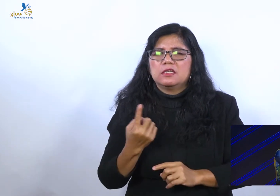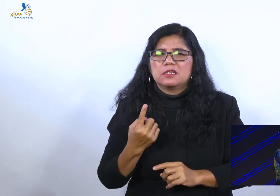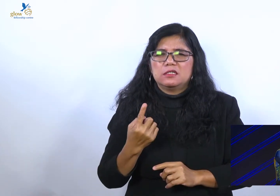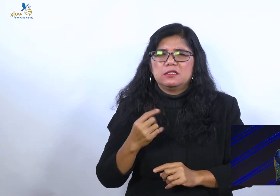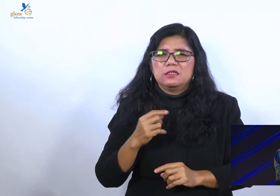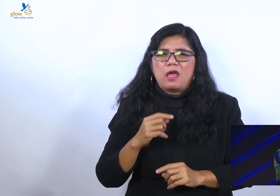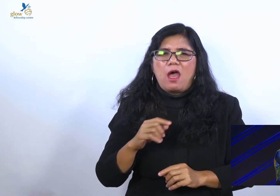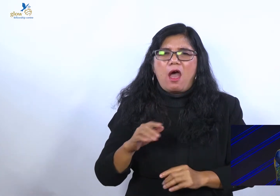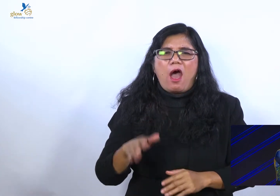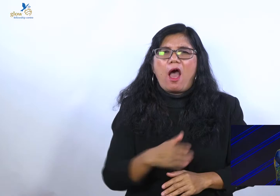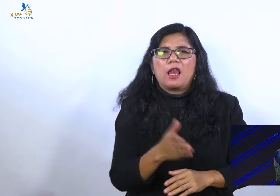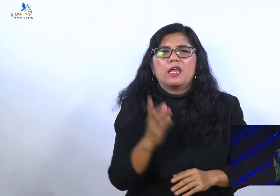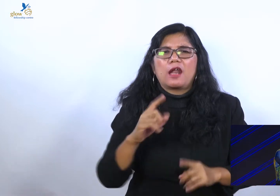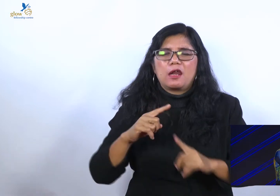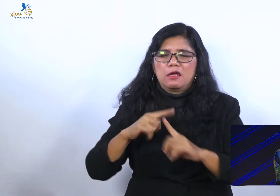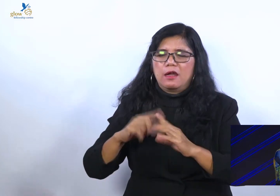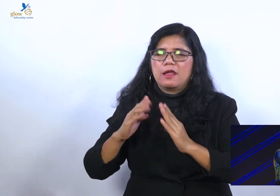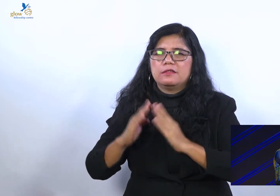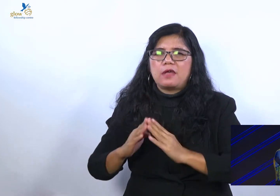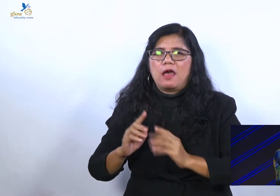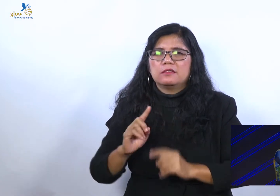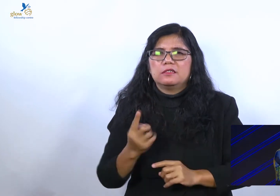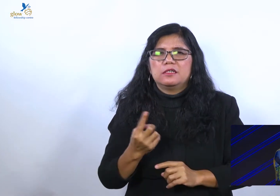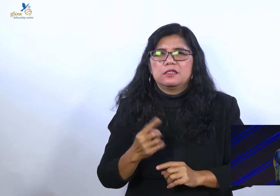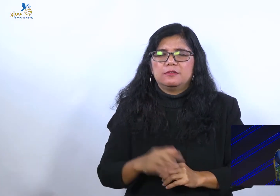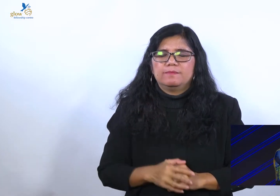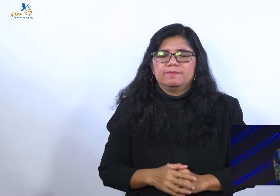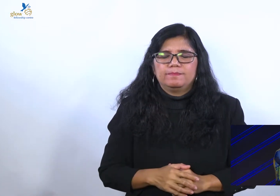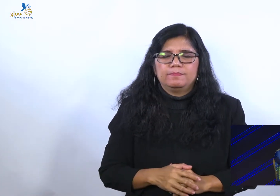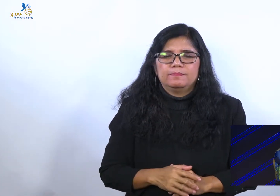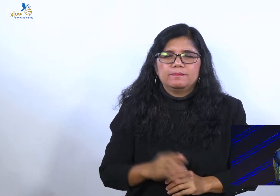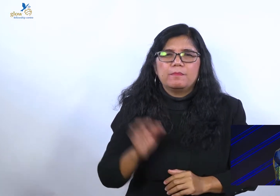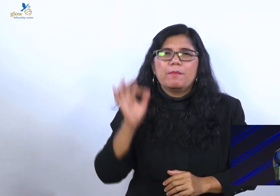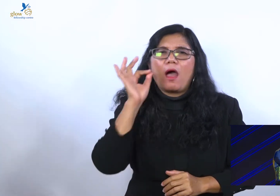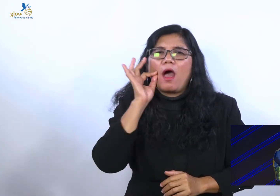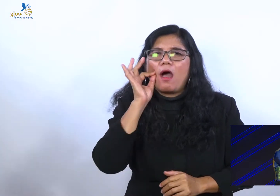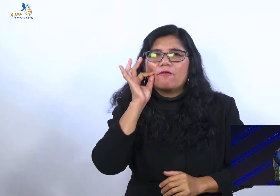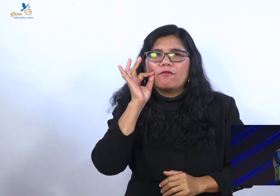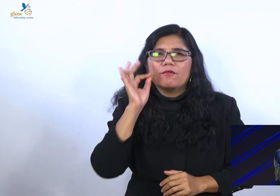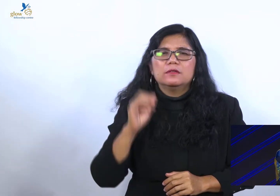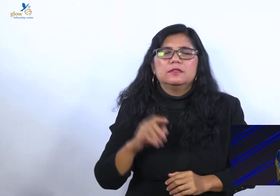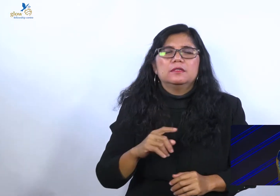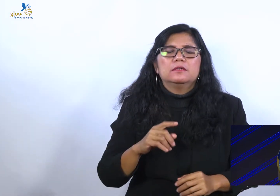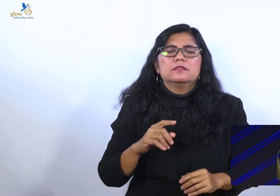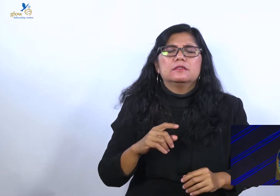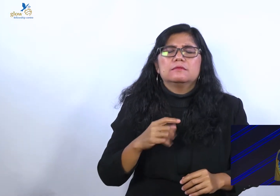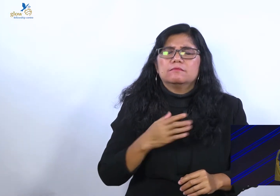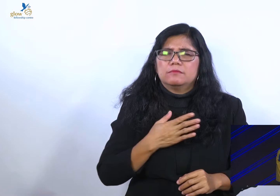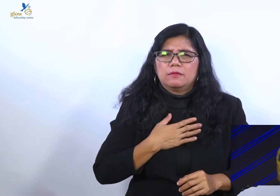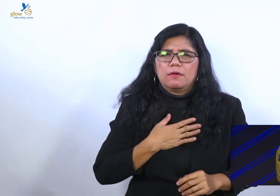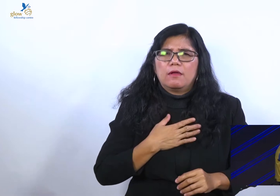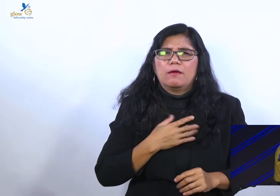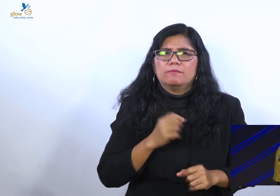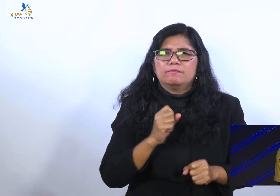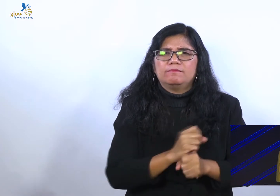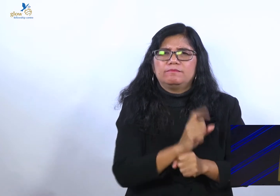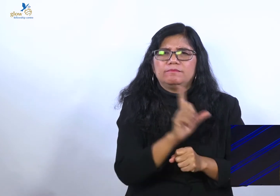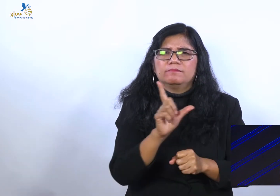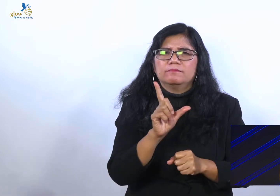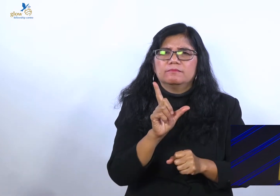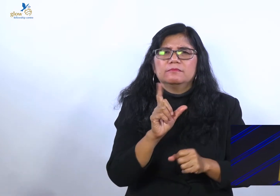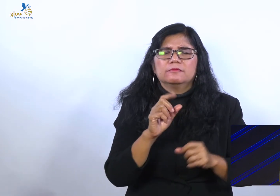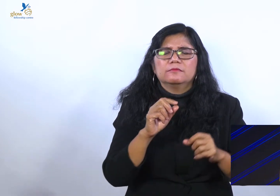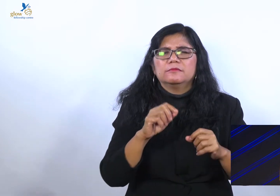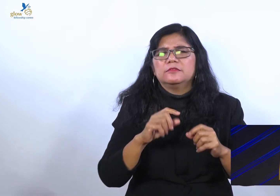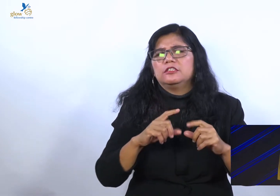Saya cinta, saudara. Saya cinta tubuh Kristus. Saya cinta hamba-hamba Tuhan yang tersesat. Saya cinta hamba-hamba Tuhan yang